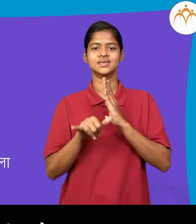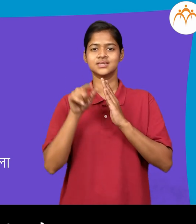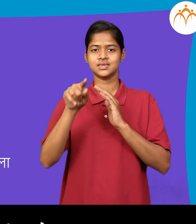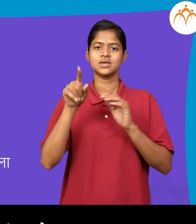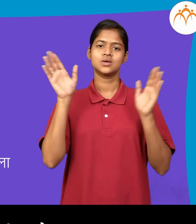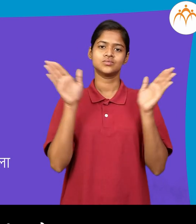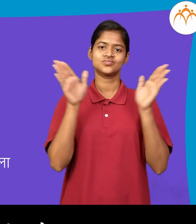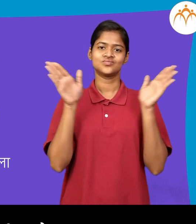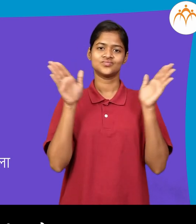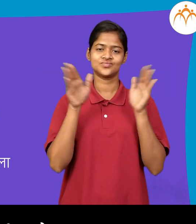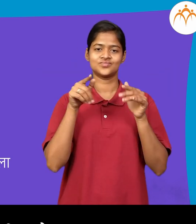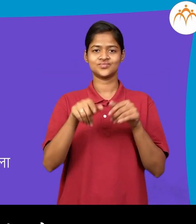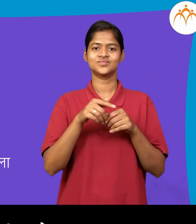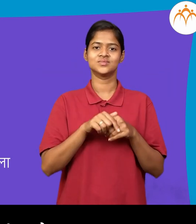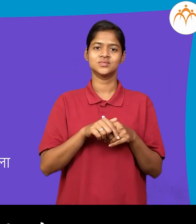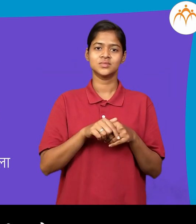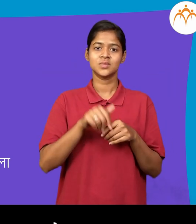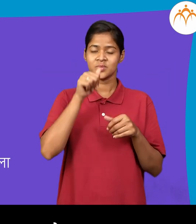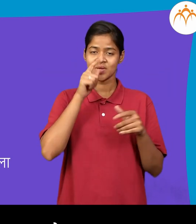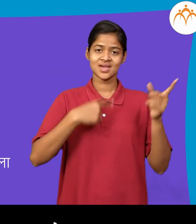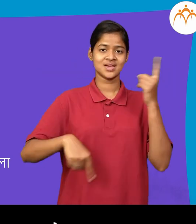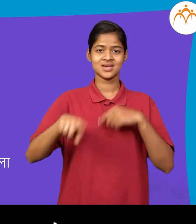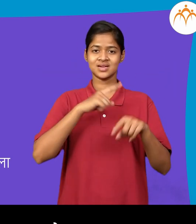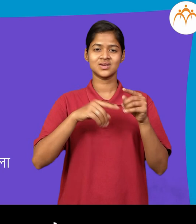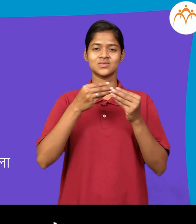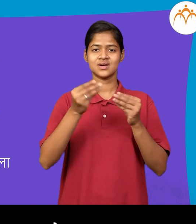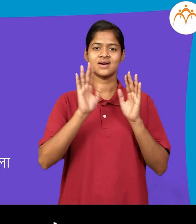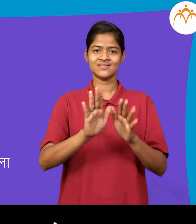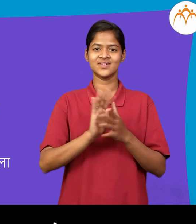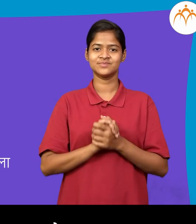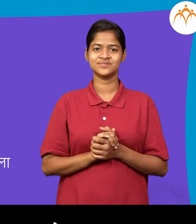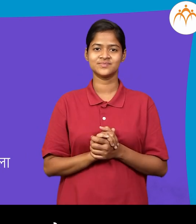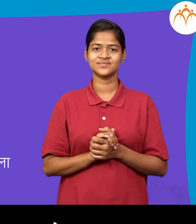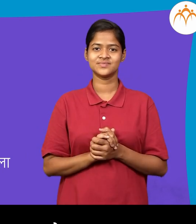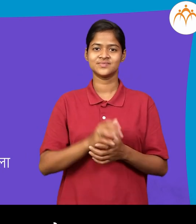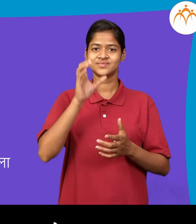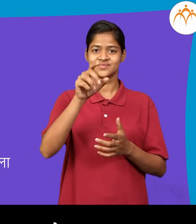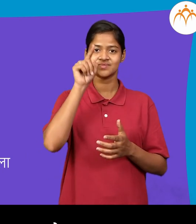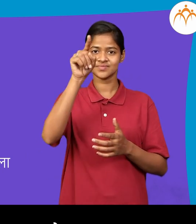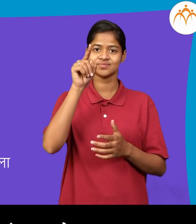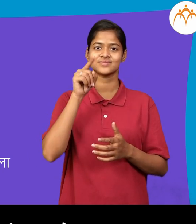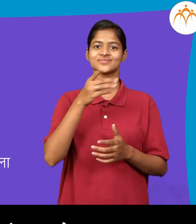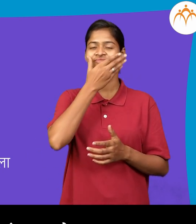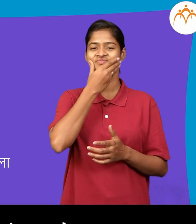ए पक्षी आहे, खंड्या तल्या काठी अढ़डतो, खंड्याला